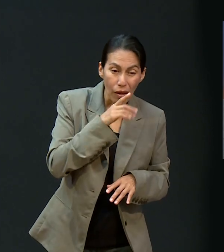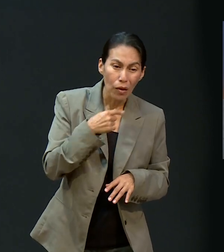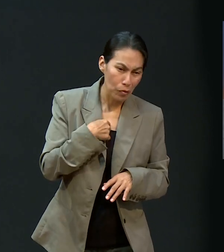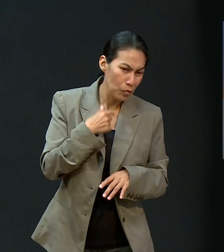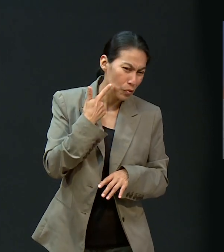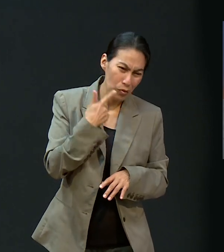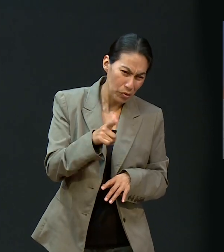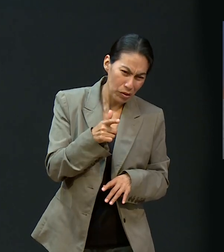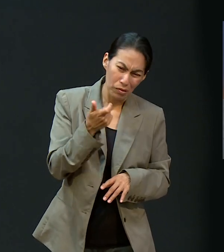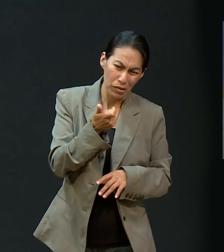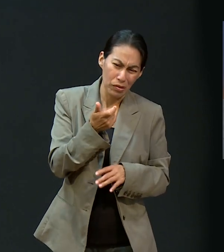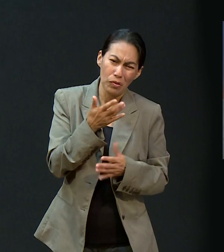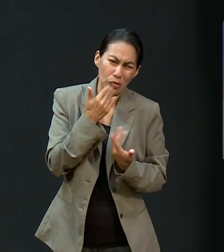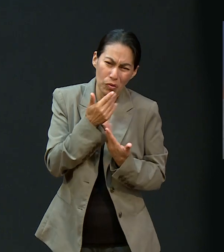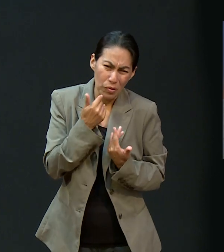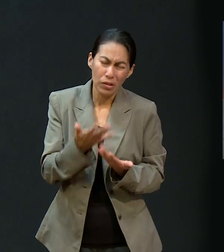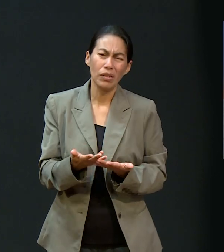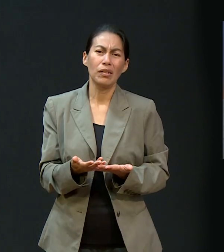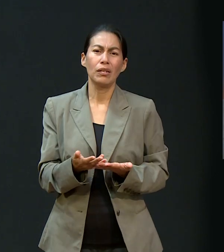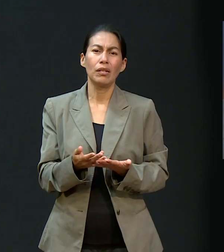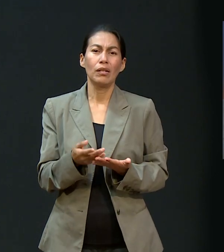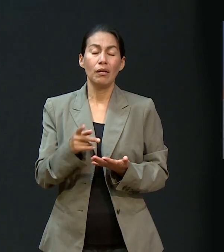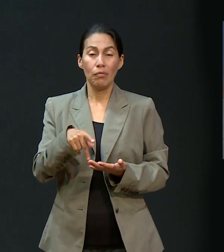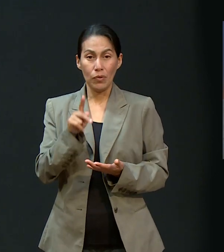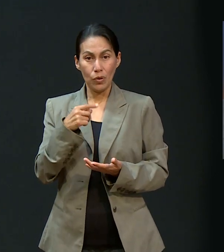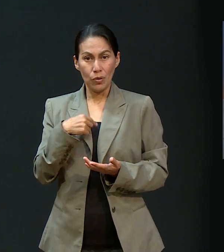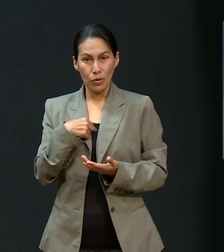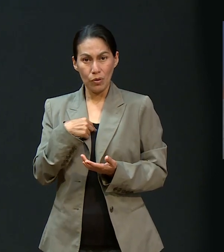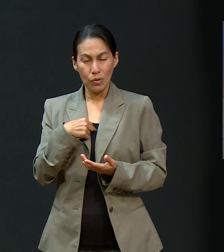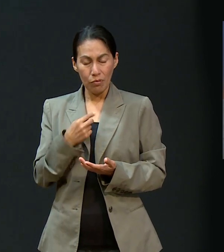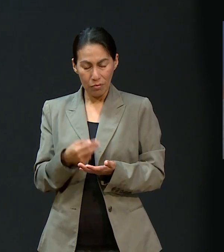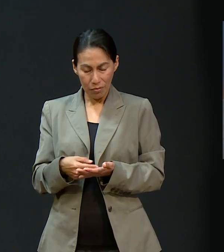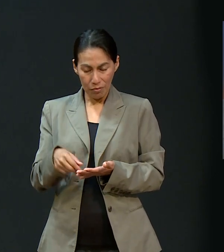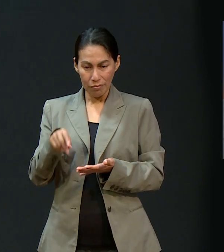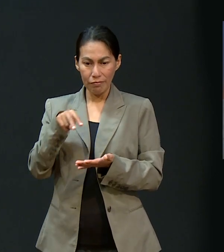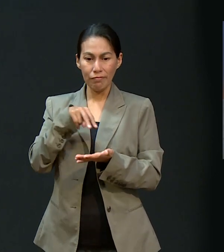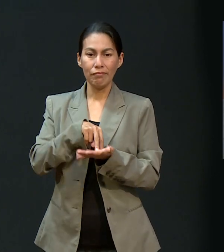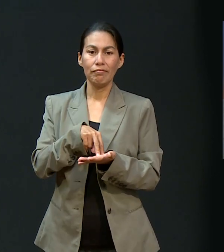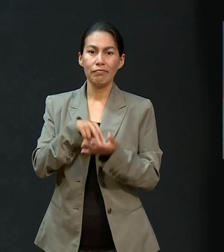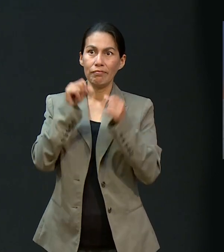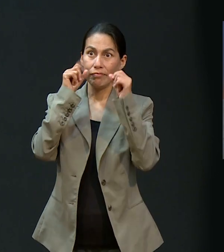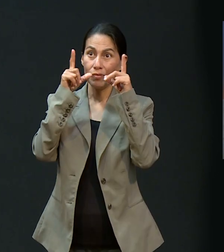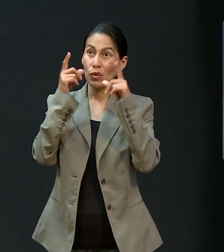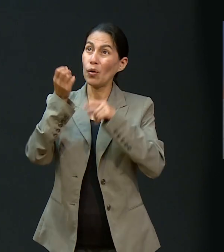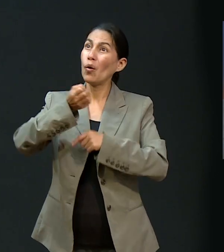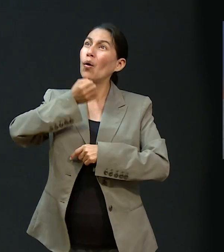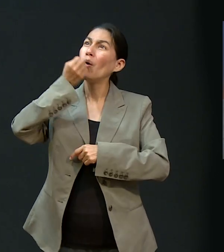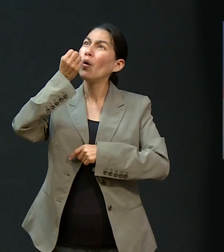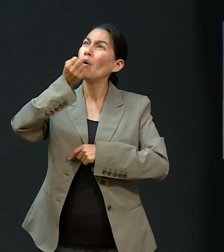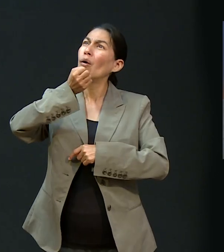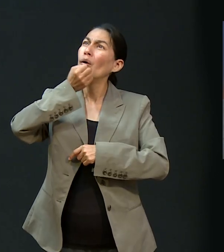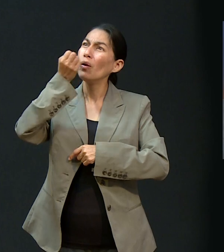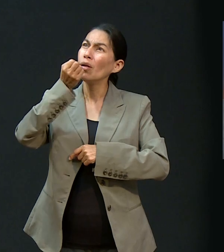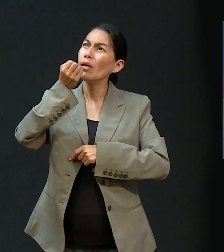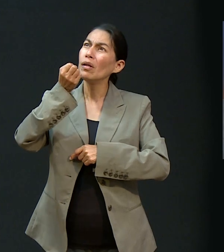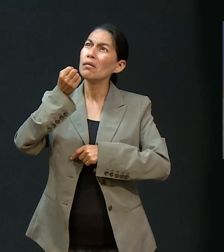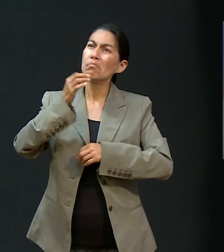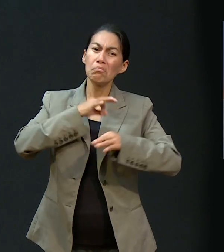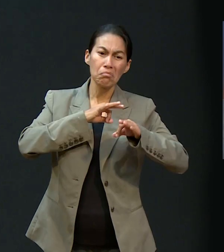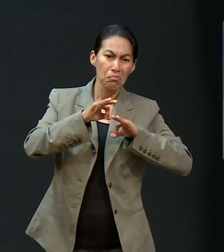porque no tengo el recurso. Pero oré al Señor, me levanté y fui a